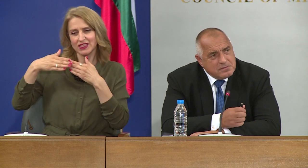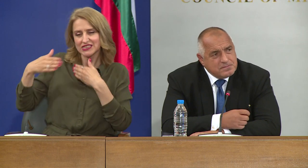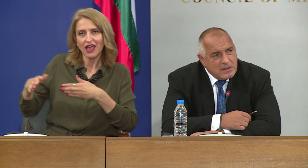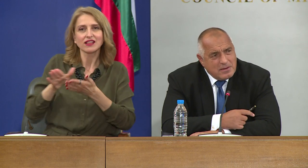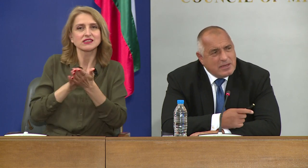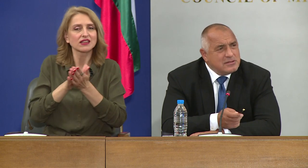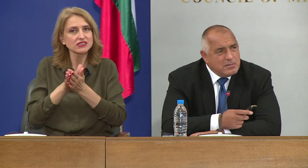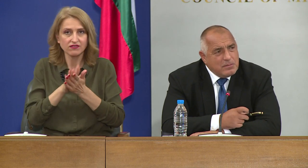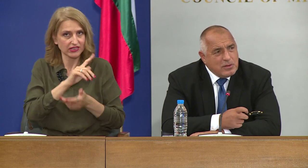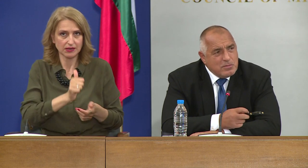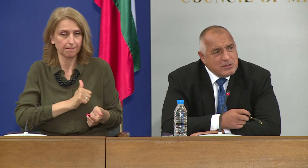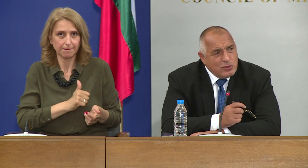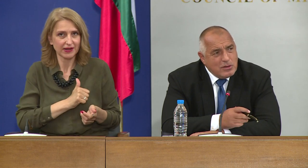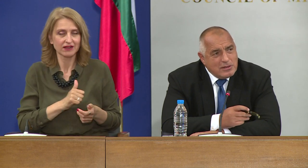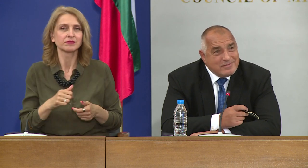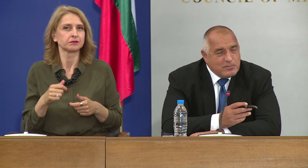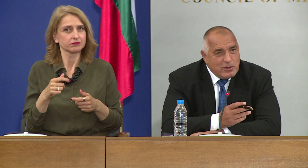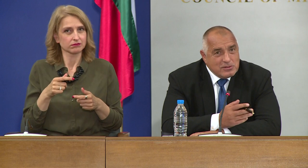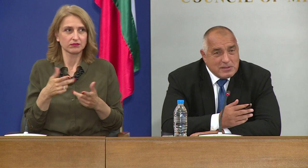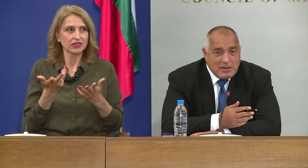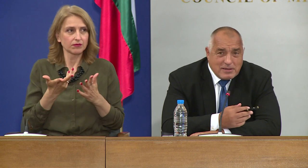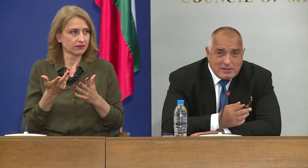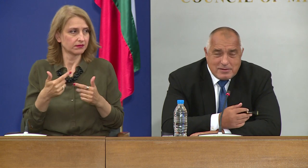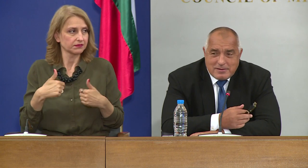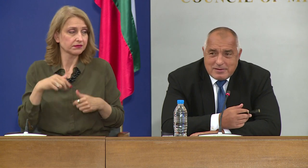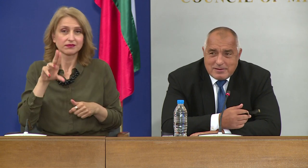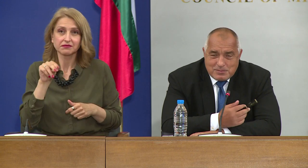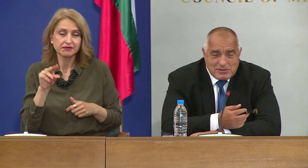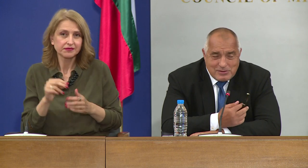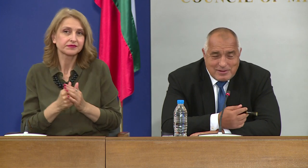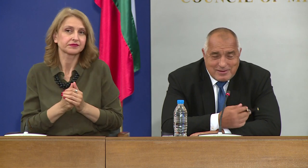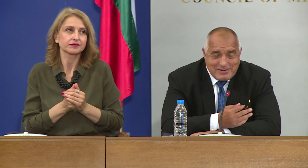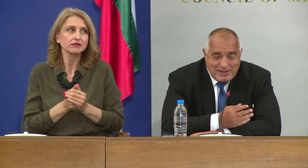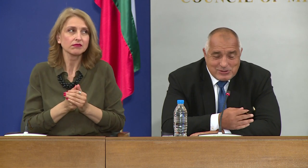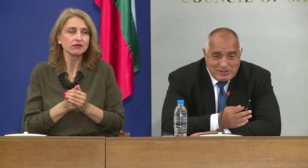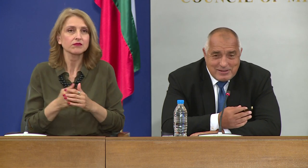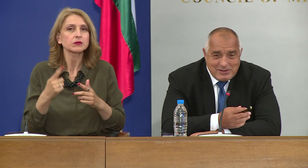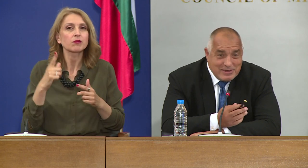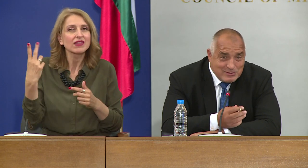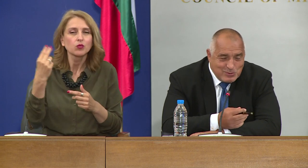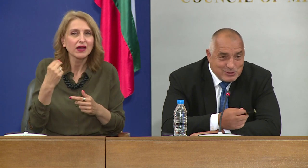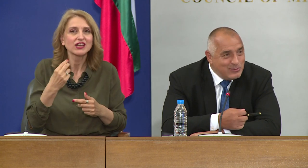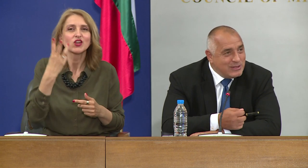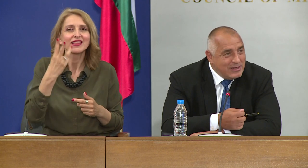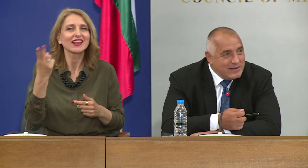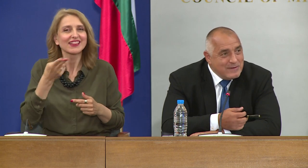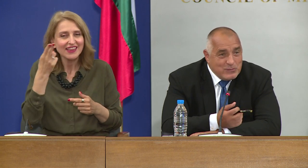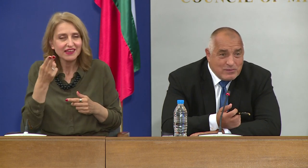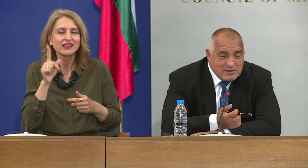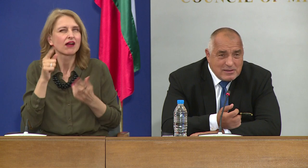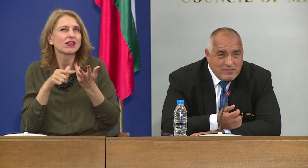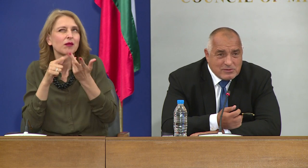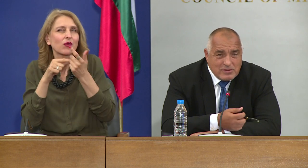Дезинфекция. Допълнителни мерки. Аз ги забрам по някакът път, но понеже ми казаха, смисъл, къде кажа три, да и тре ги сброиш до три.